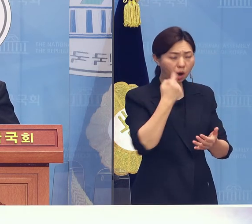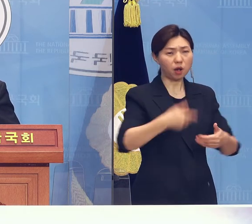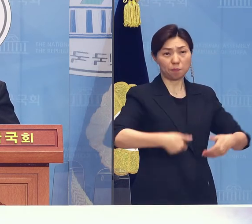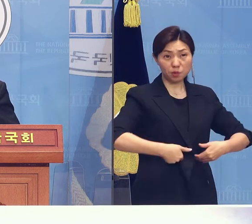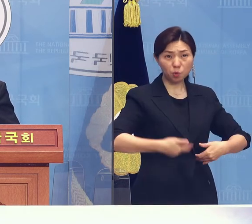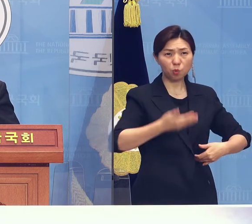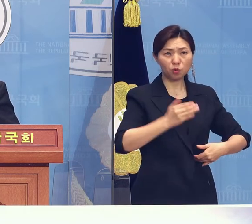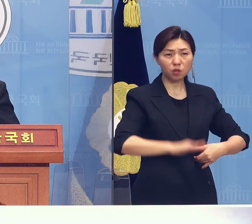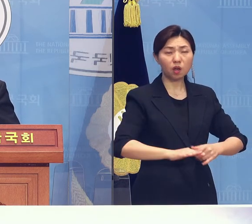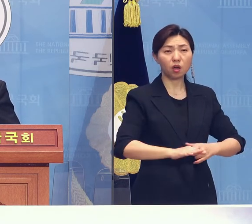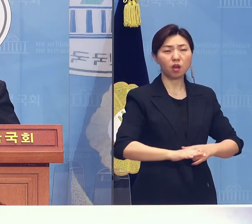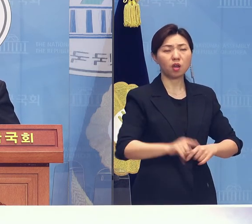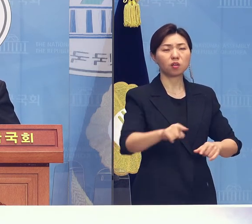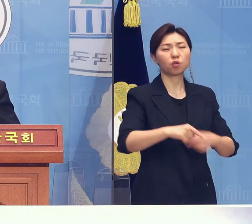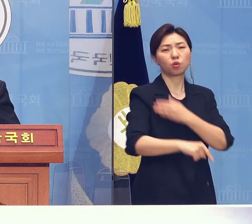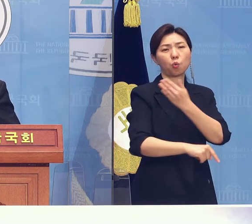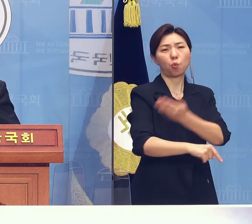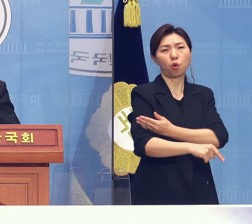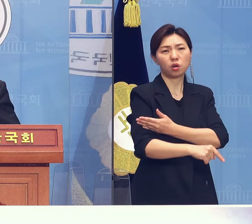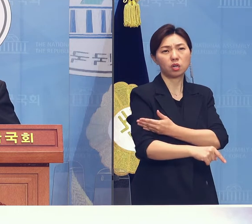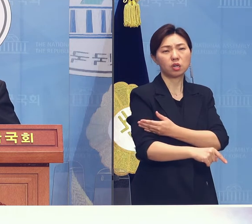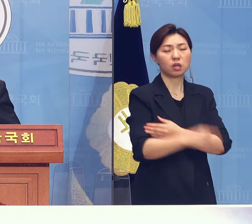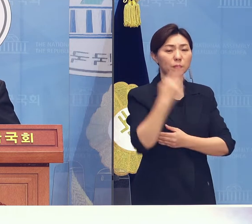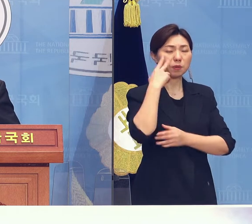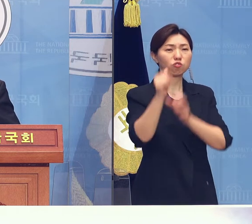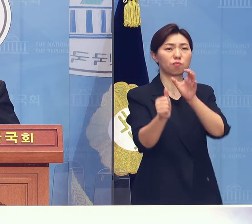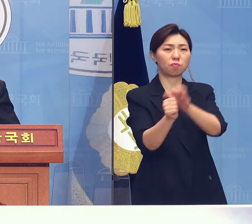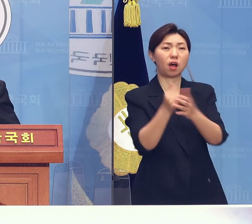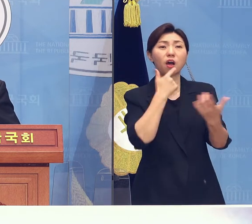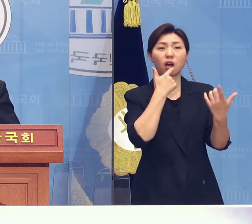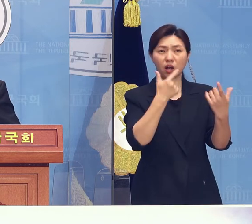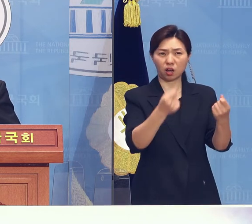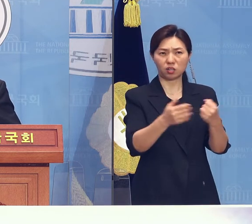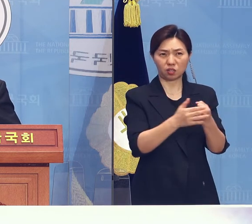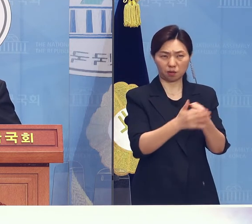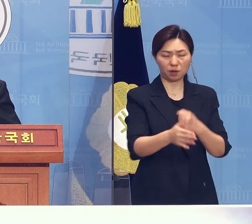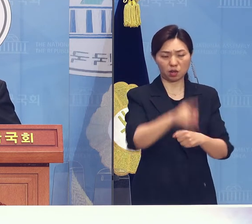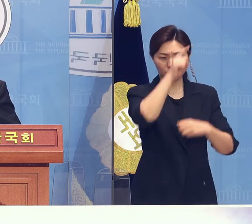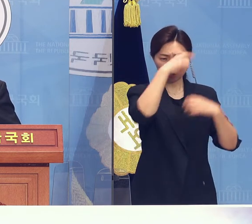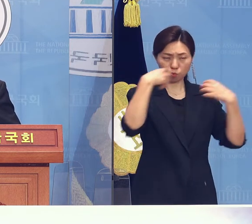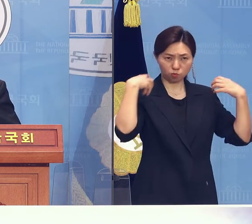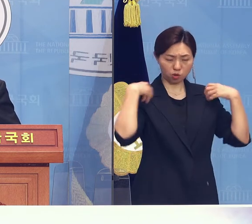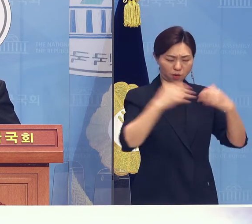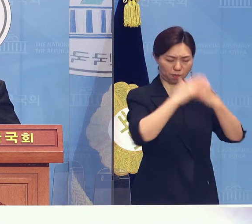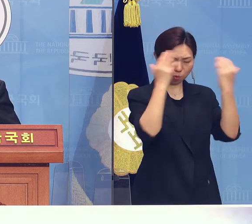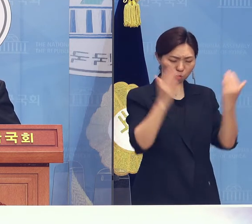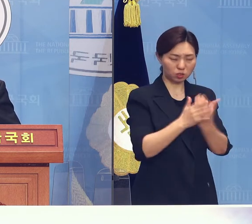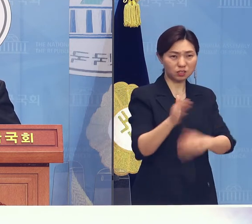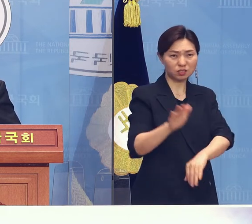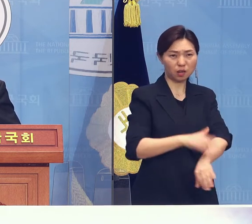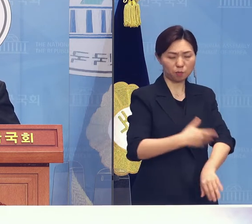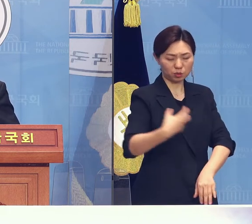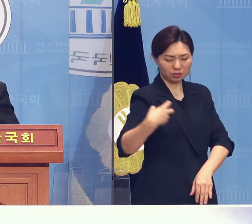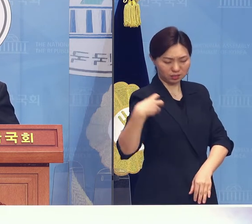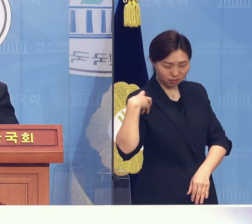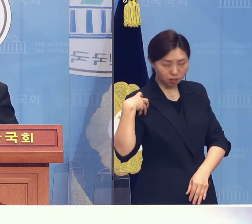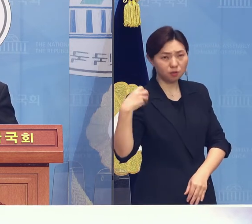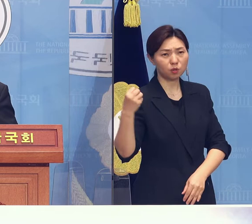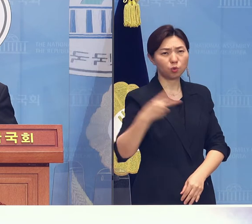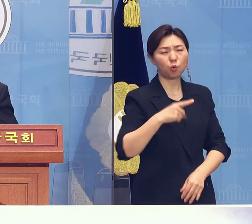앞장서서 동생들 피해자에 대한 보상과 치유를 해야 하면 너무나 당연한 일입니다.